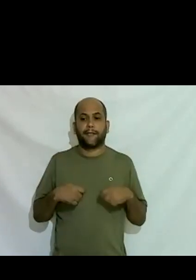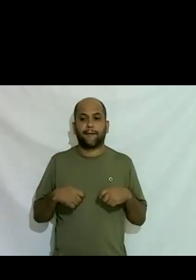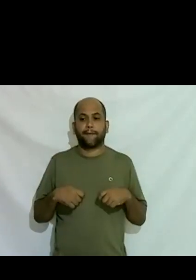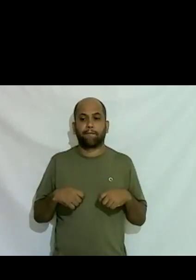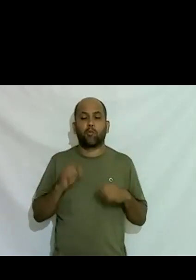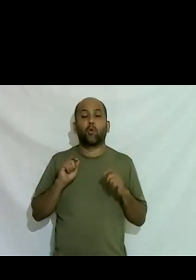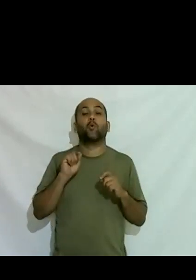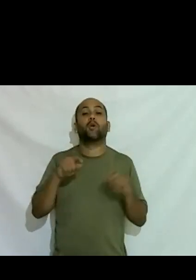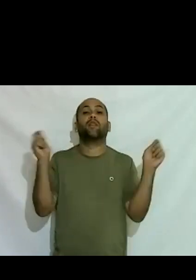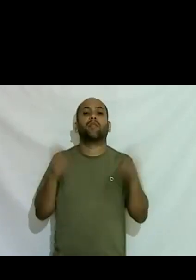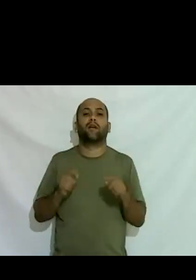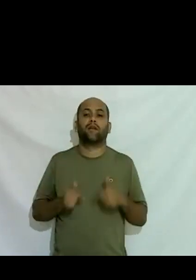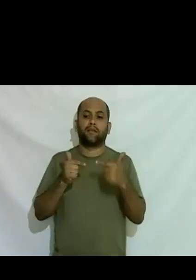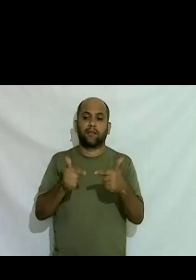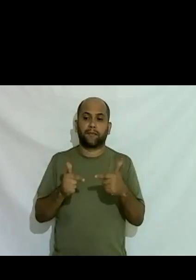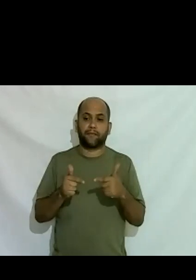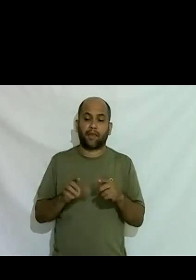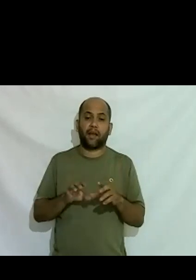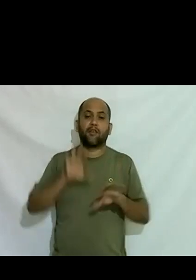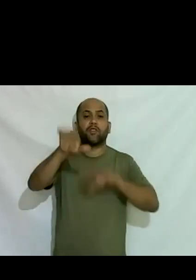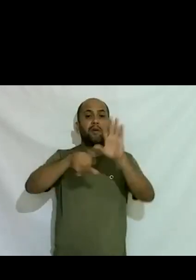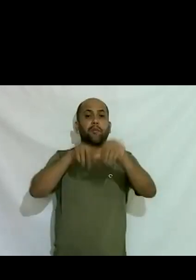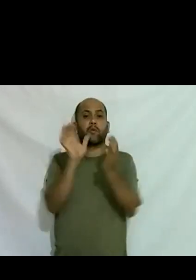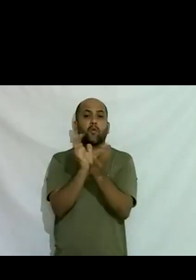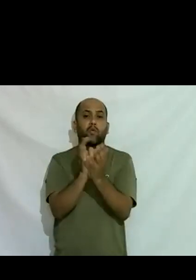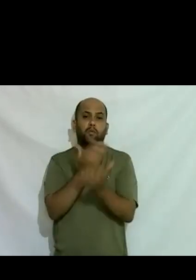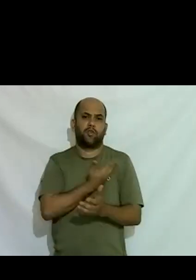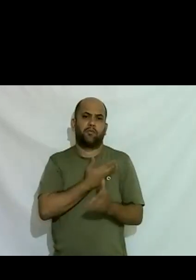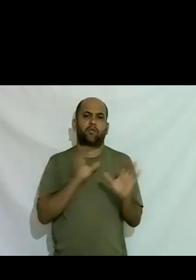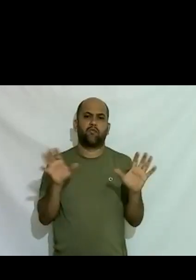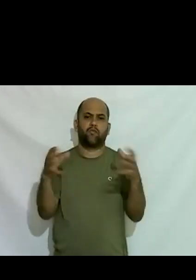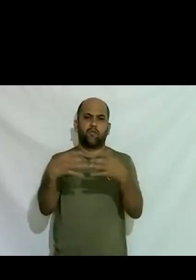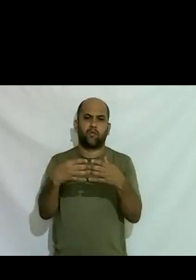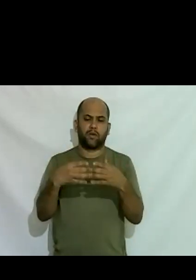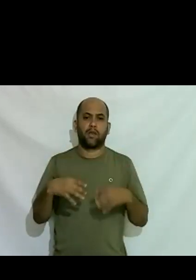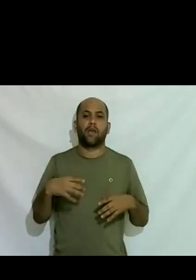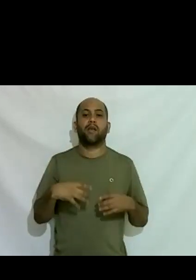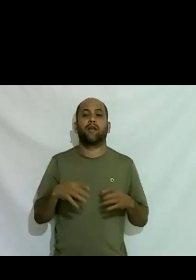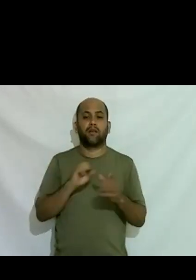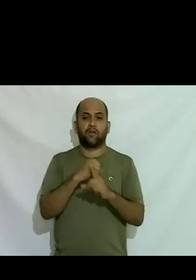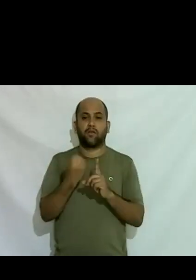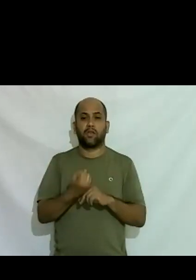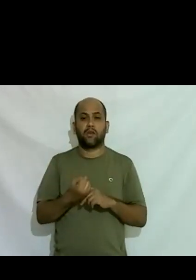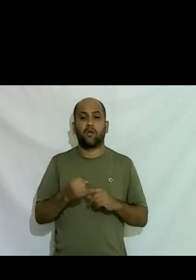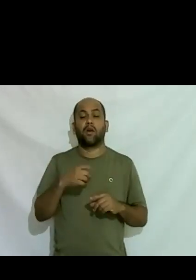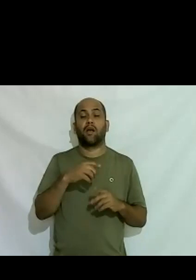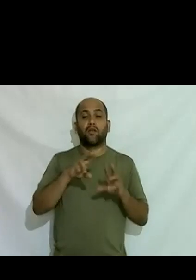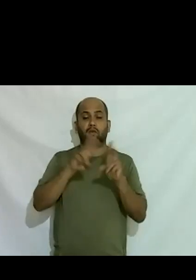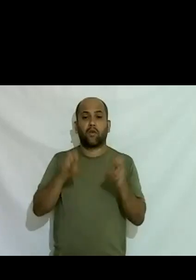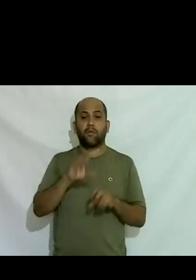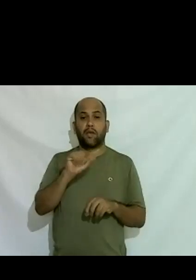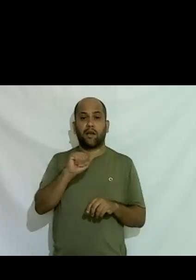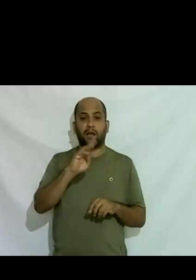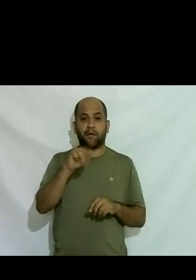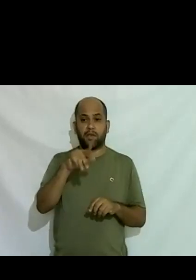poderia fazer e aí juntei um grupo de pessoas nós tínhamos uma associação chamada Brat eram poucas pessoas era eu Maite Schneider